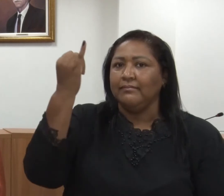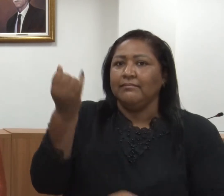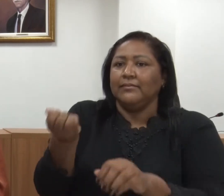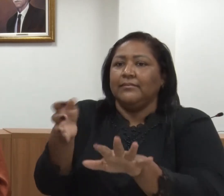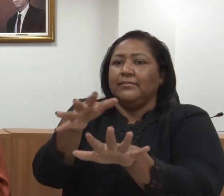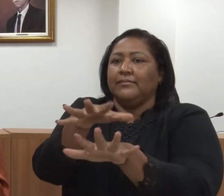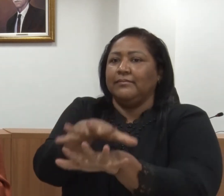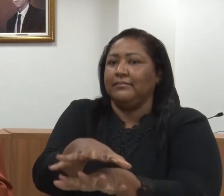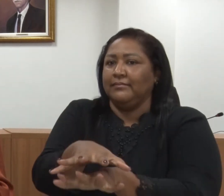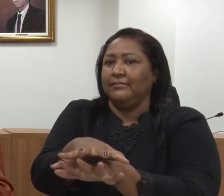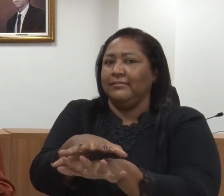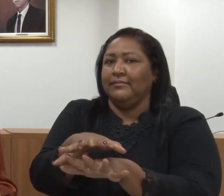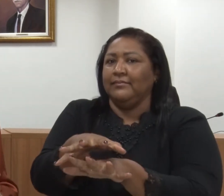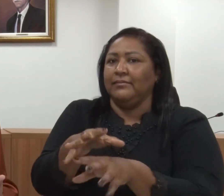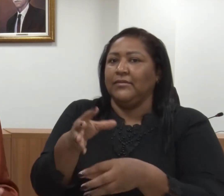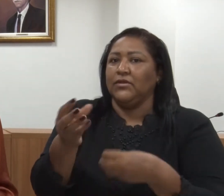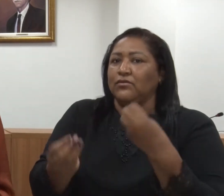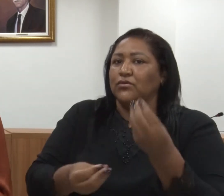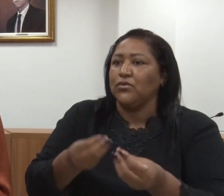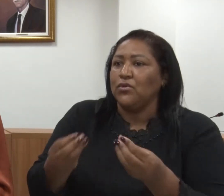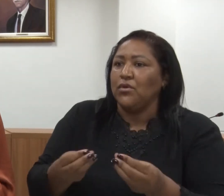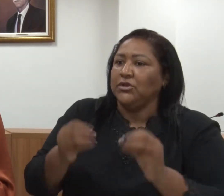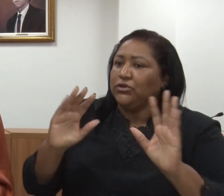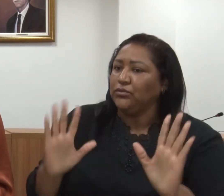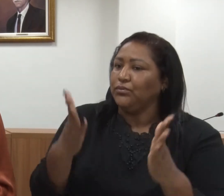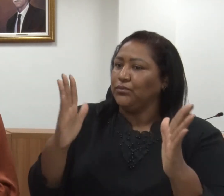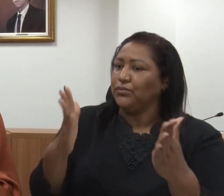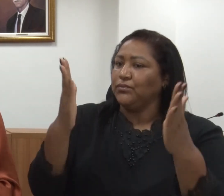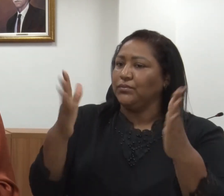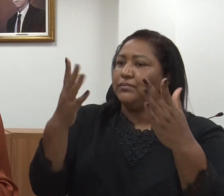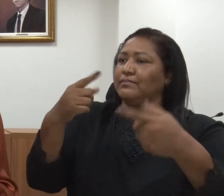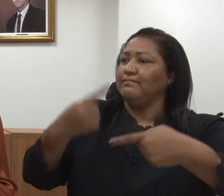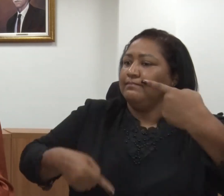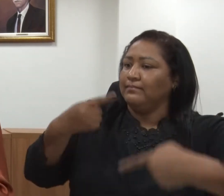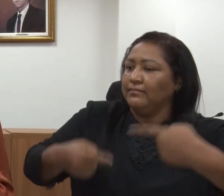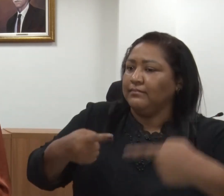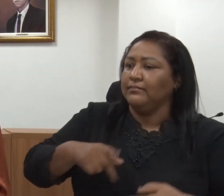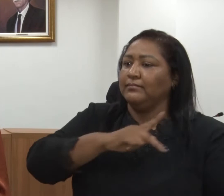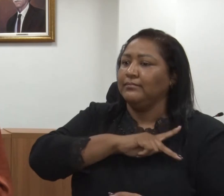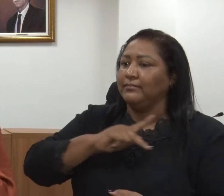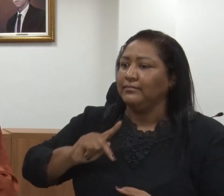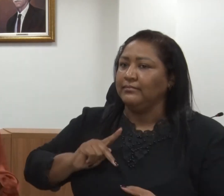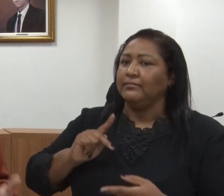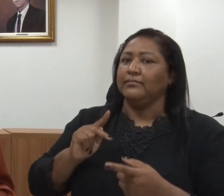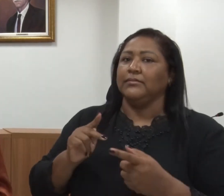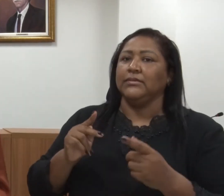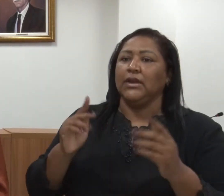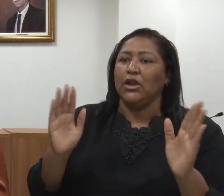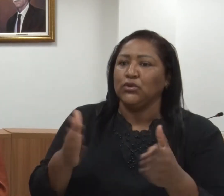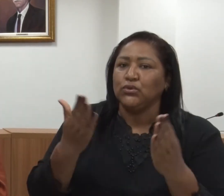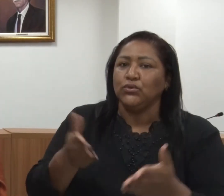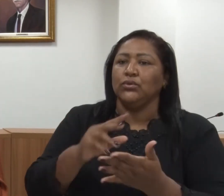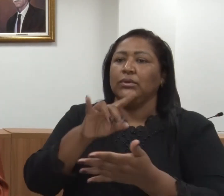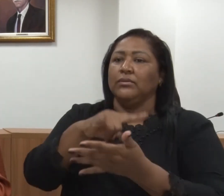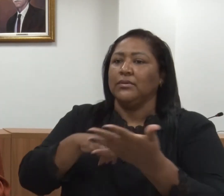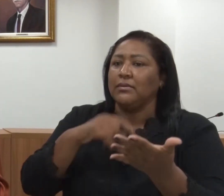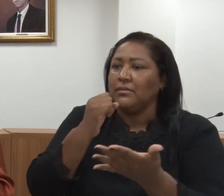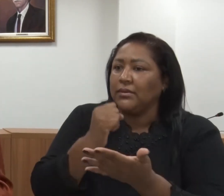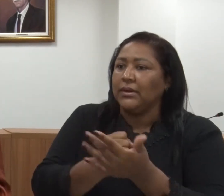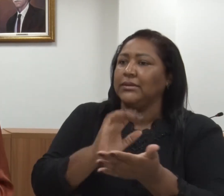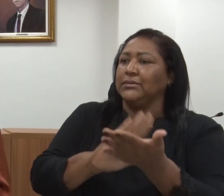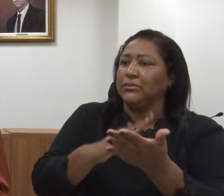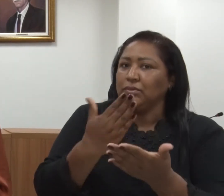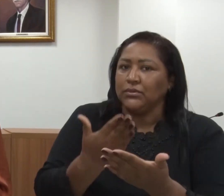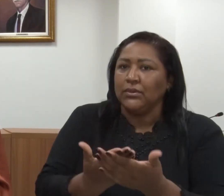inclusão. Então, a gente fomentar políticas públicas que auxiliem na contratação de intérpretes, que